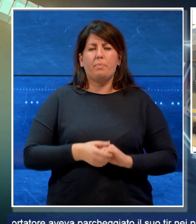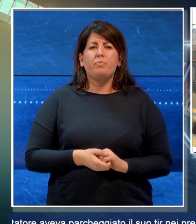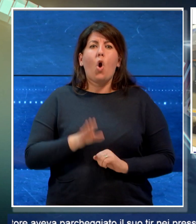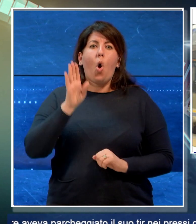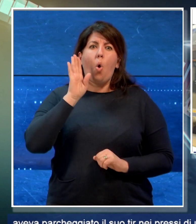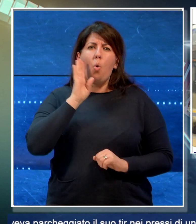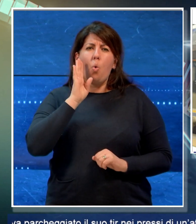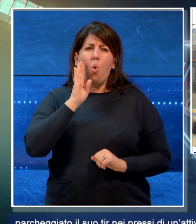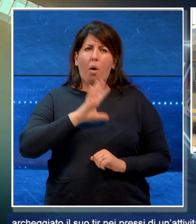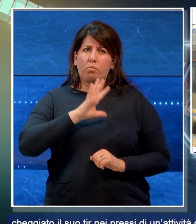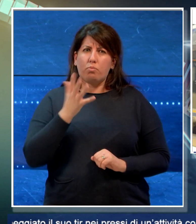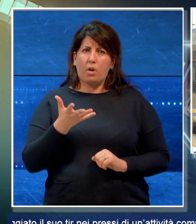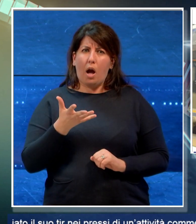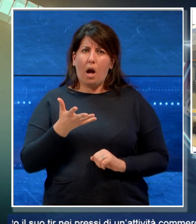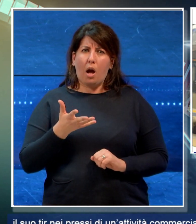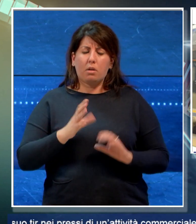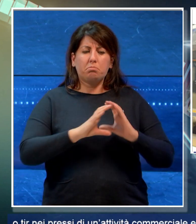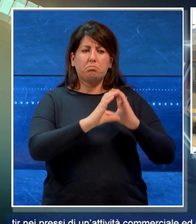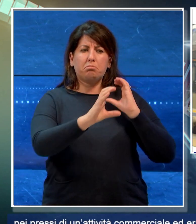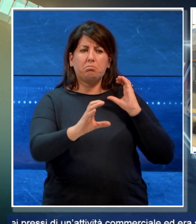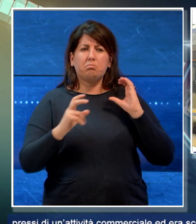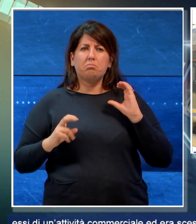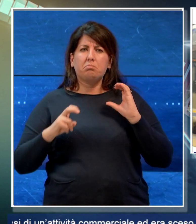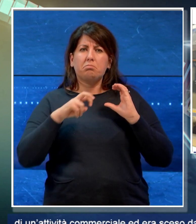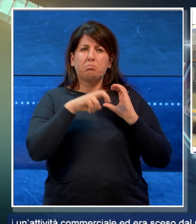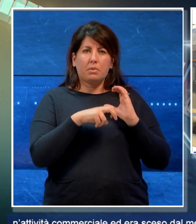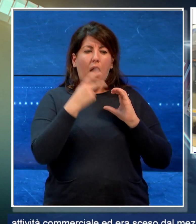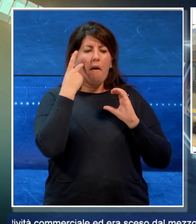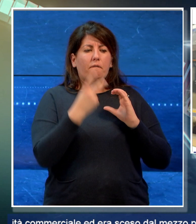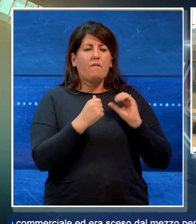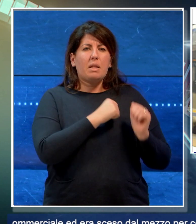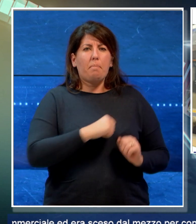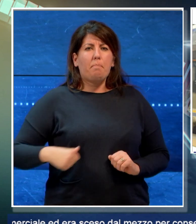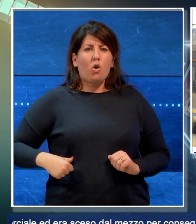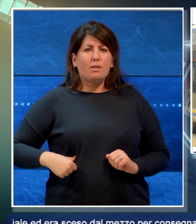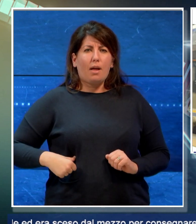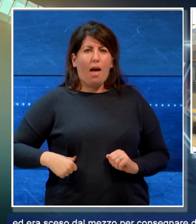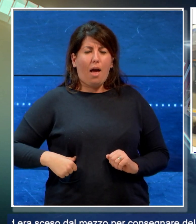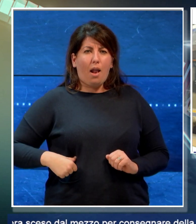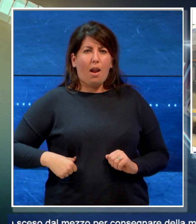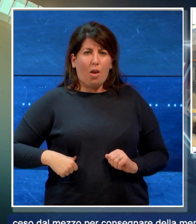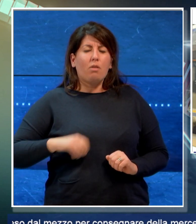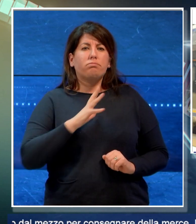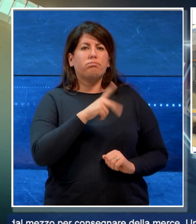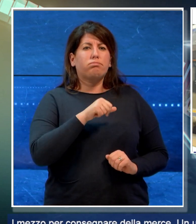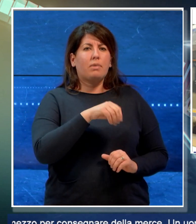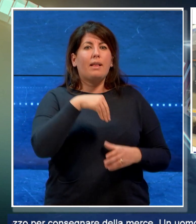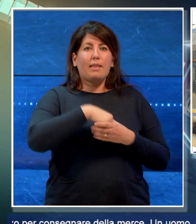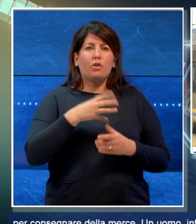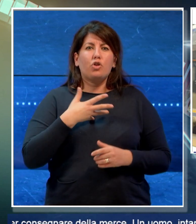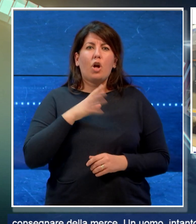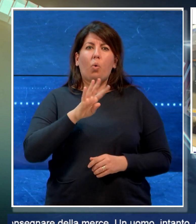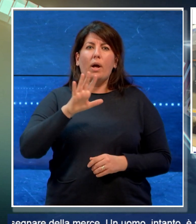intanto è salito nella cabina e ha portato via il borsello in cui c'erano 45